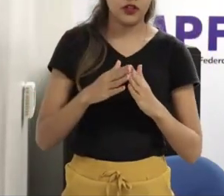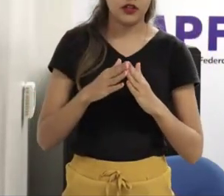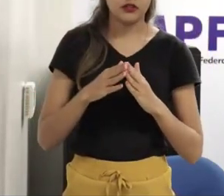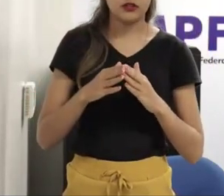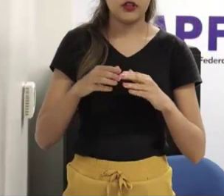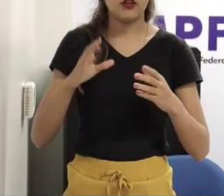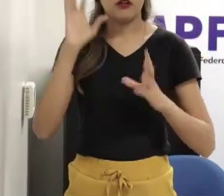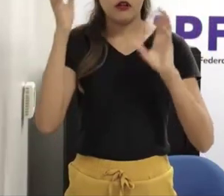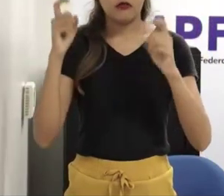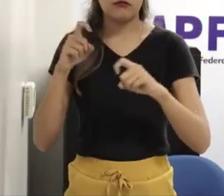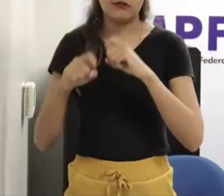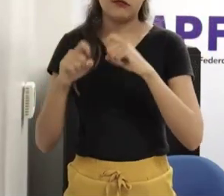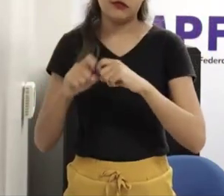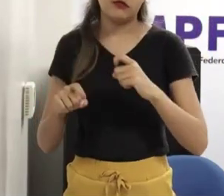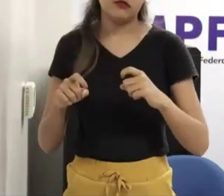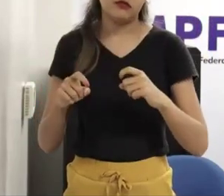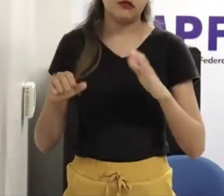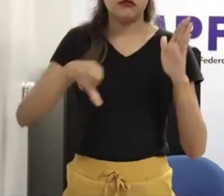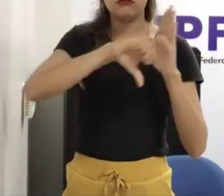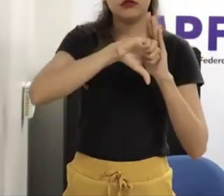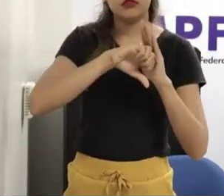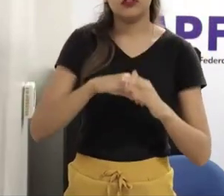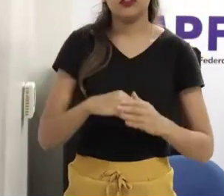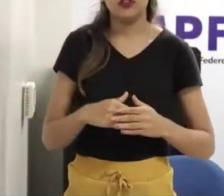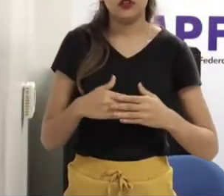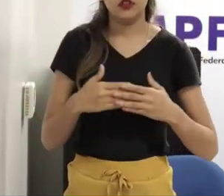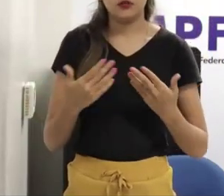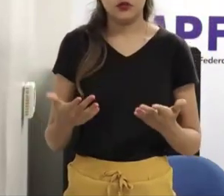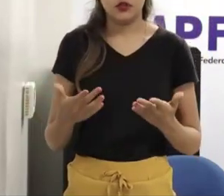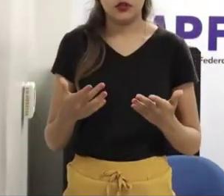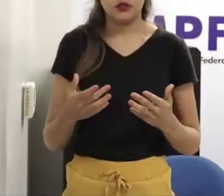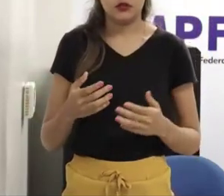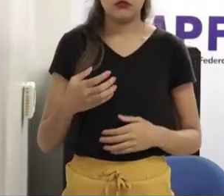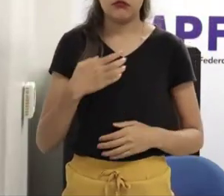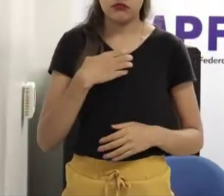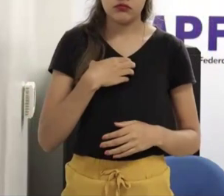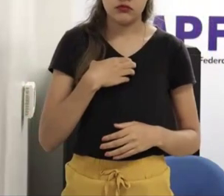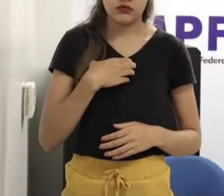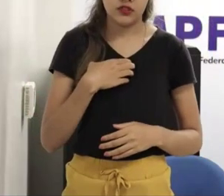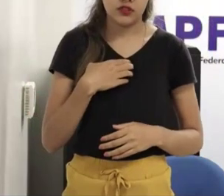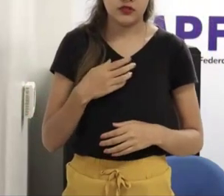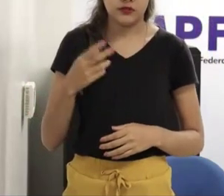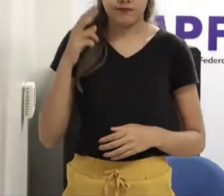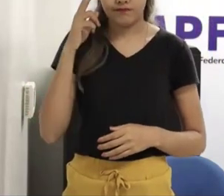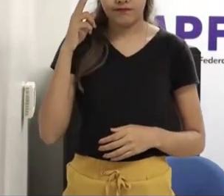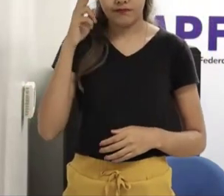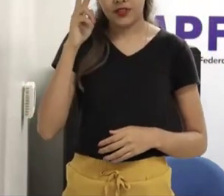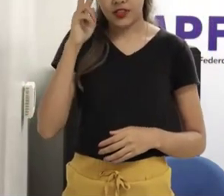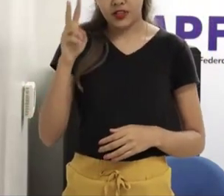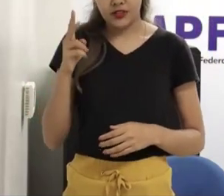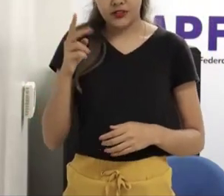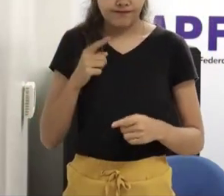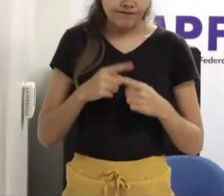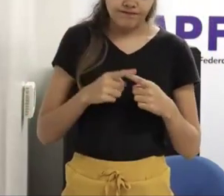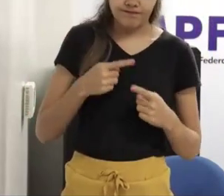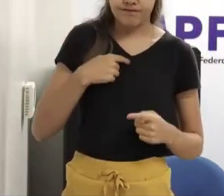Por que eu conversei com essa pessoa? Por que eu subi no apartamento dela? Isso é importante entender, num ponto